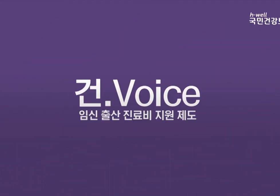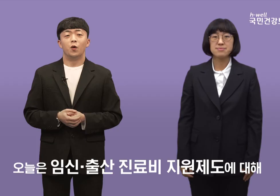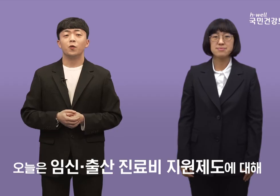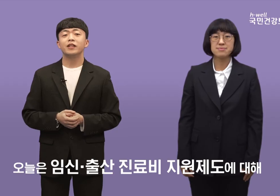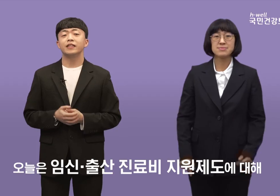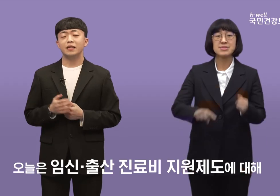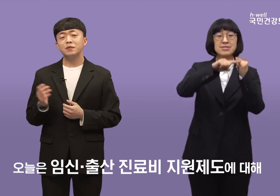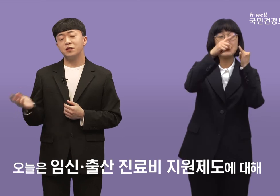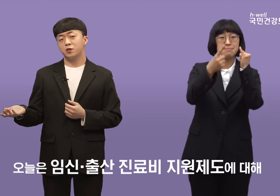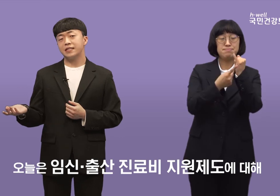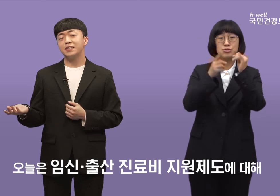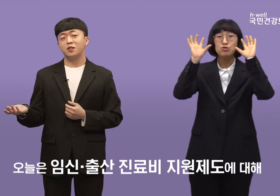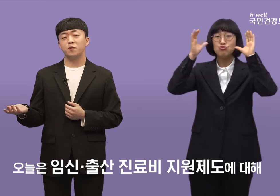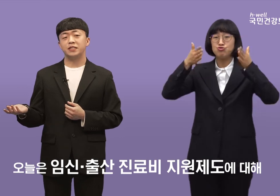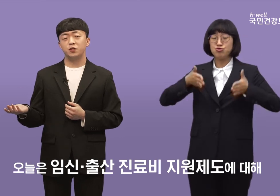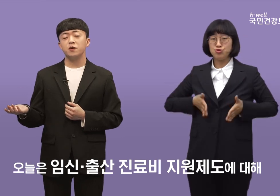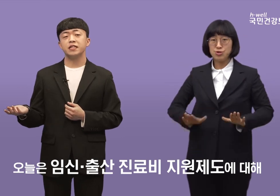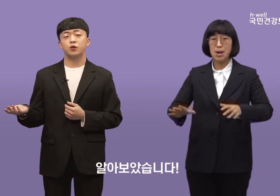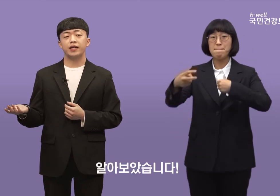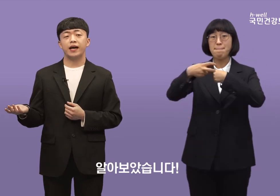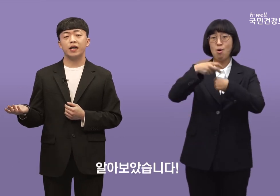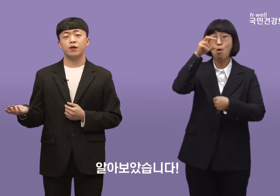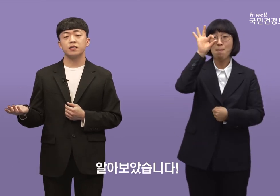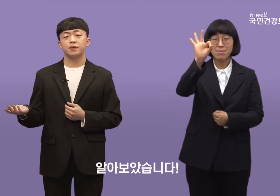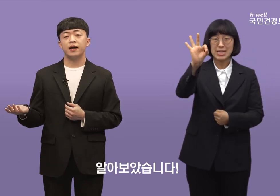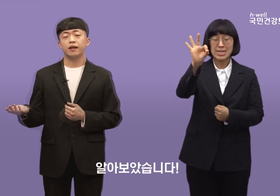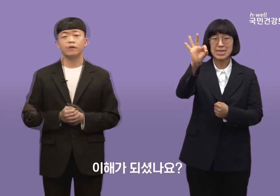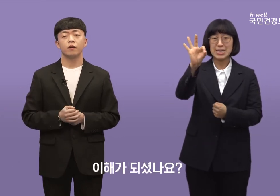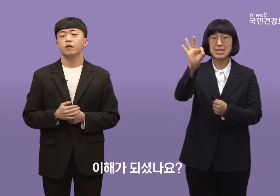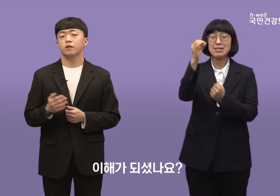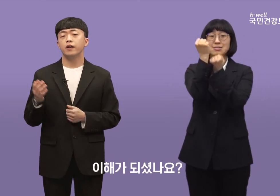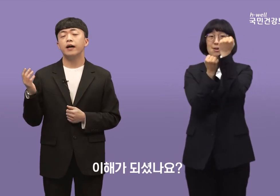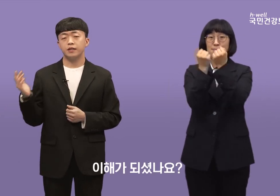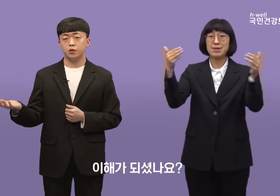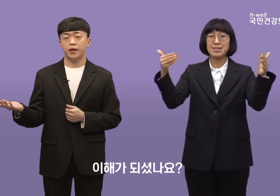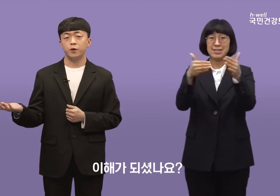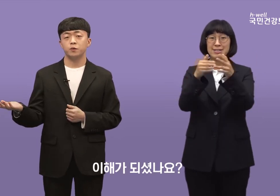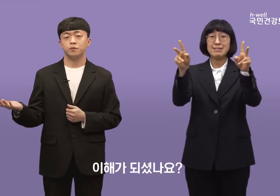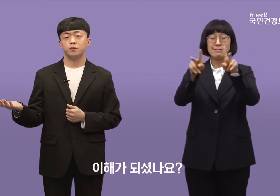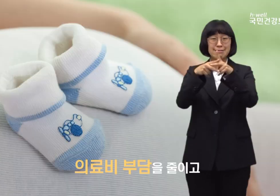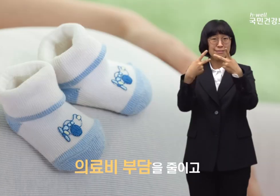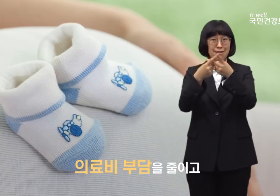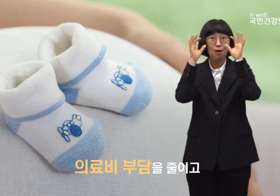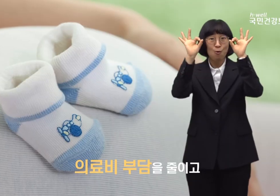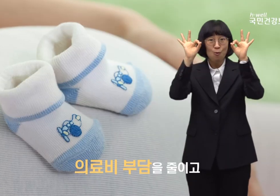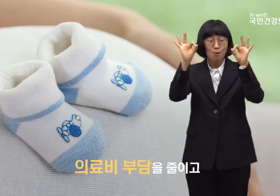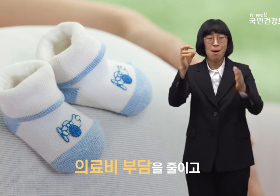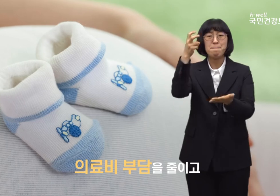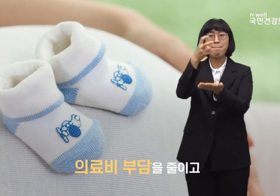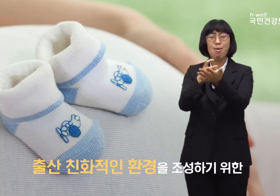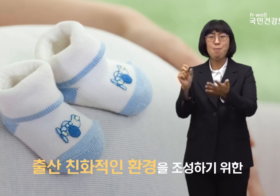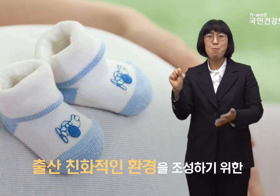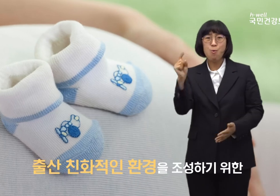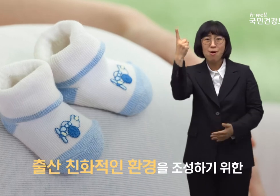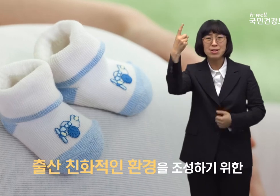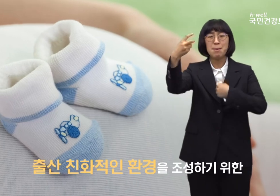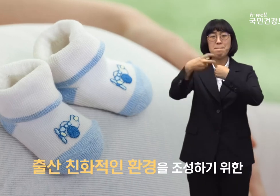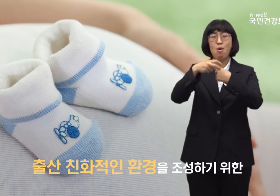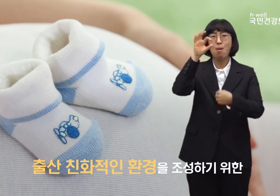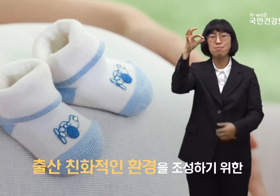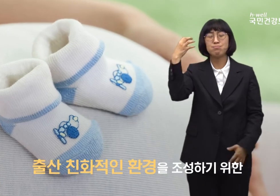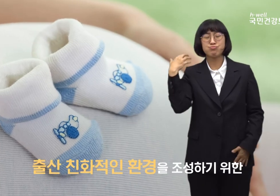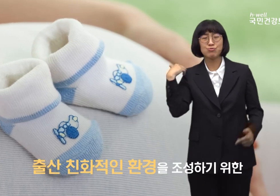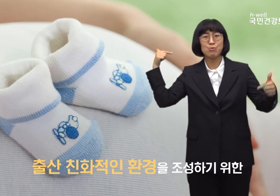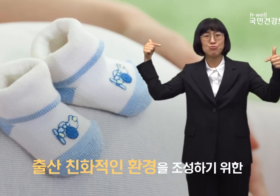오늘은 임신출산 진료비 지원제도에 대해 알아보았습니다 이해가 되셨나요? 의료비 부담을 줄이고 출산